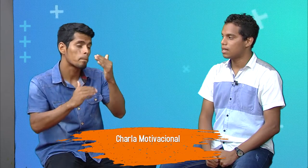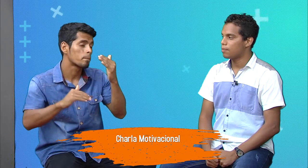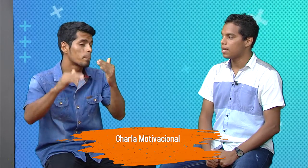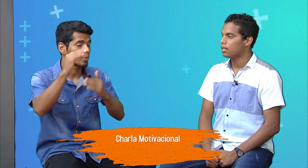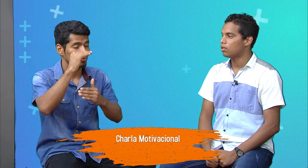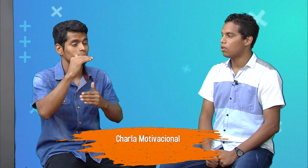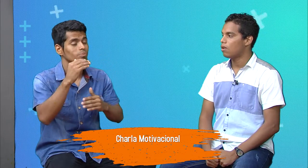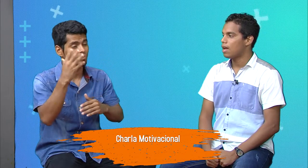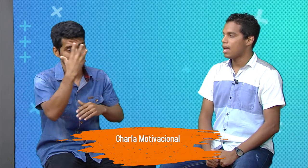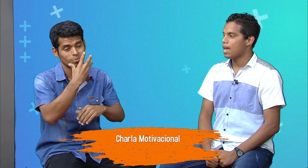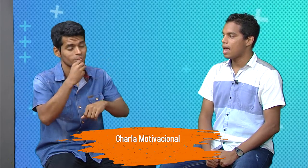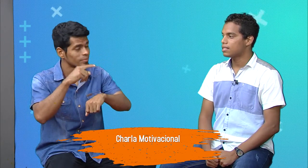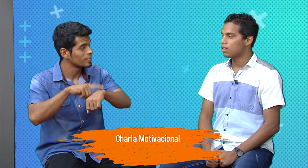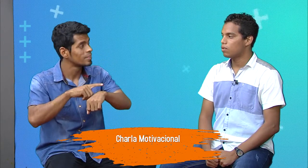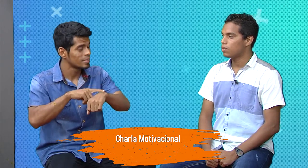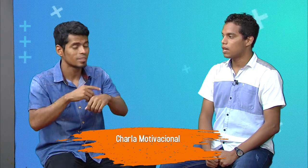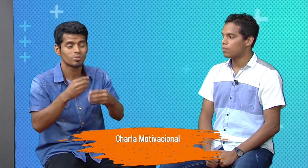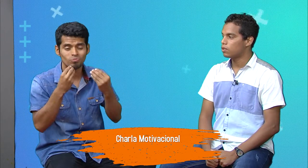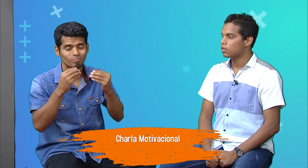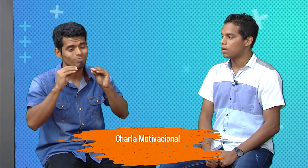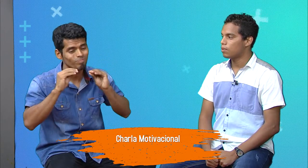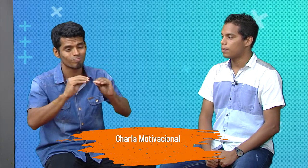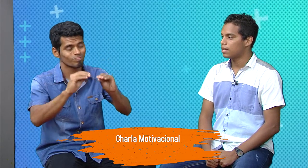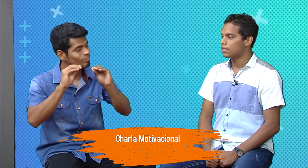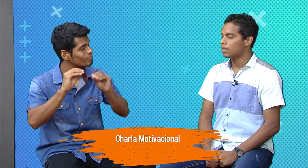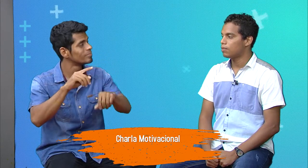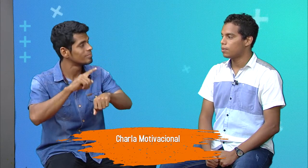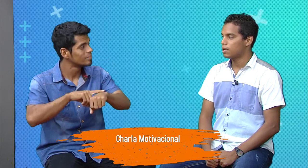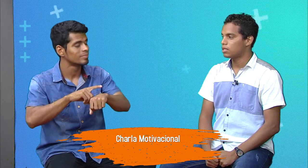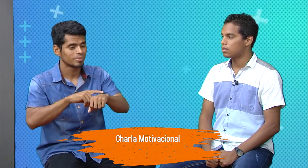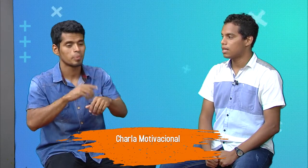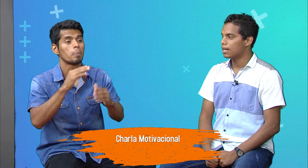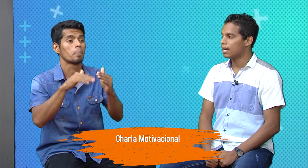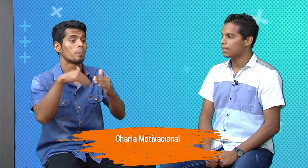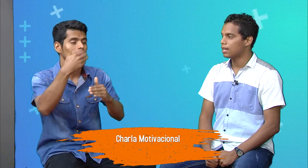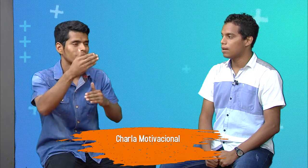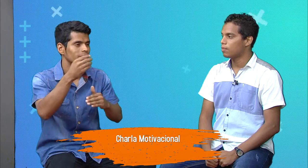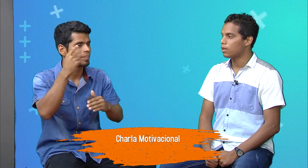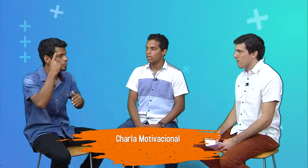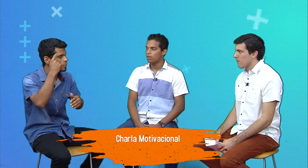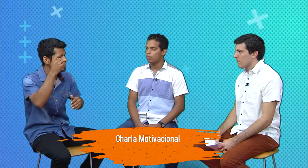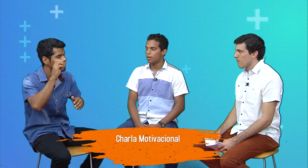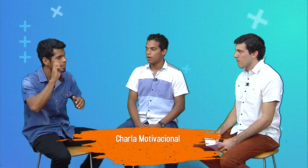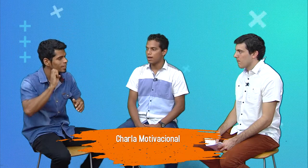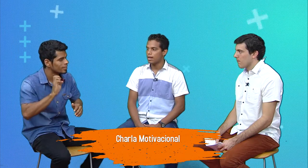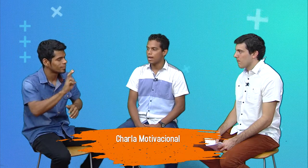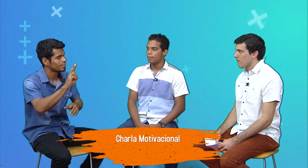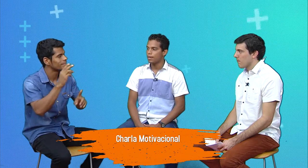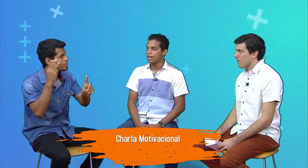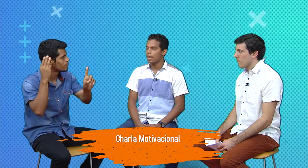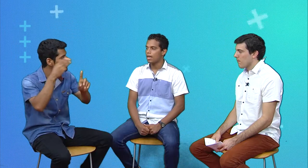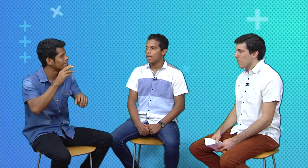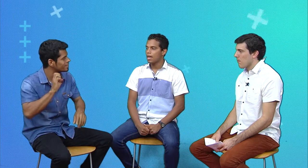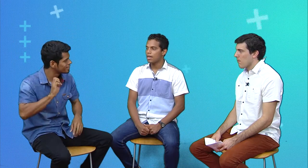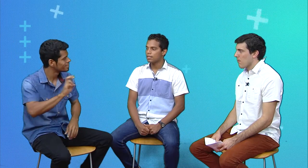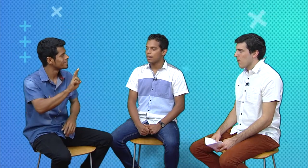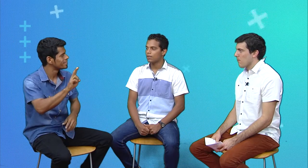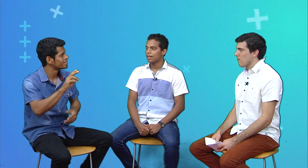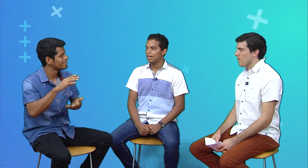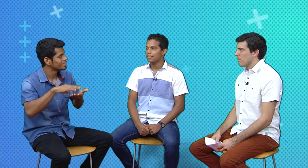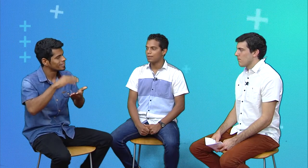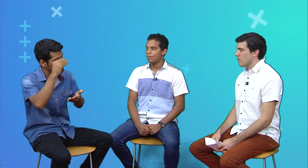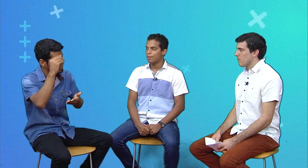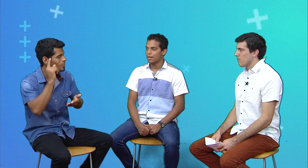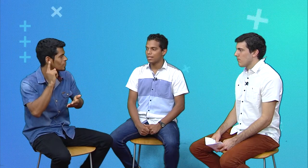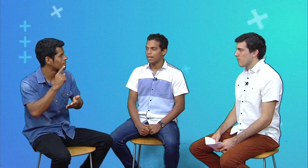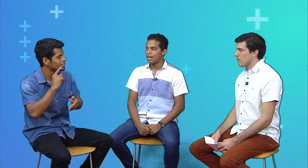Nuevo Testamento. Es algo muy hermoso y muy precioso. dedica a tiempo y todo, pero vale la pena. Es algo